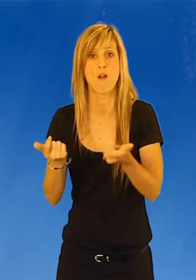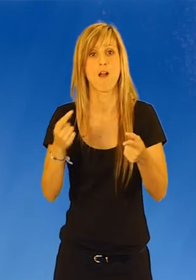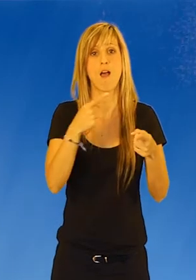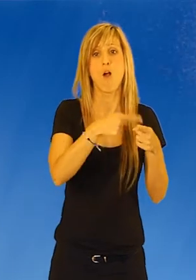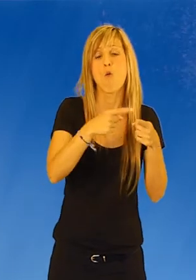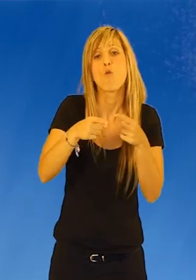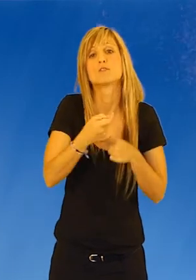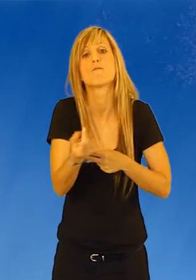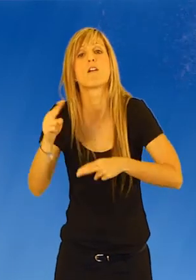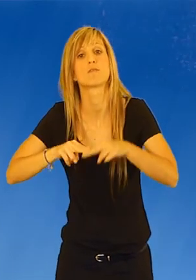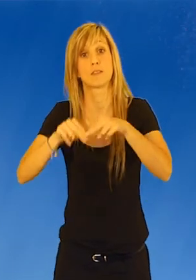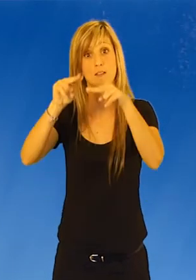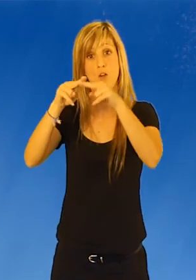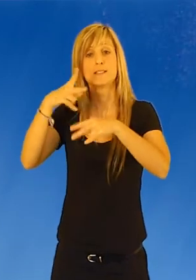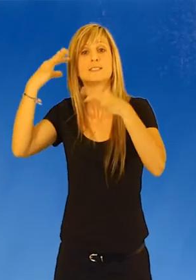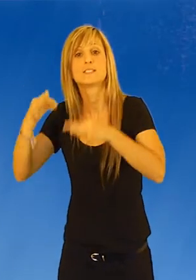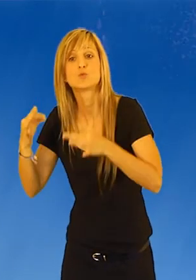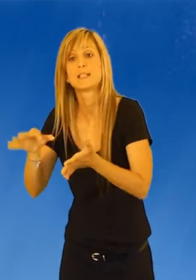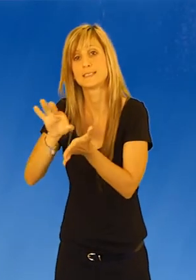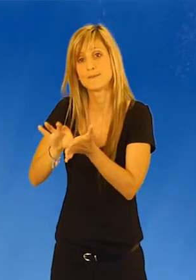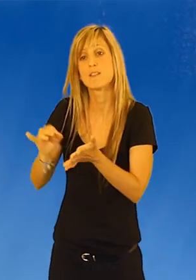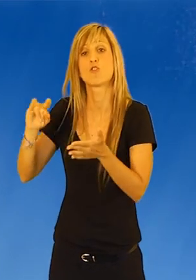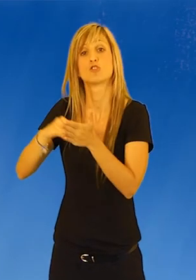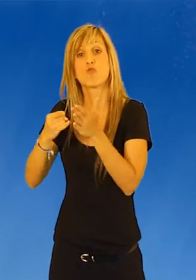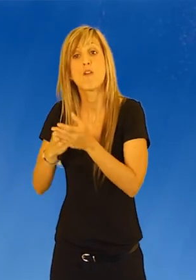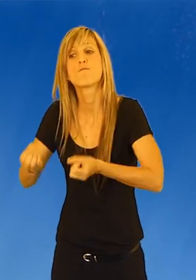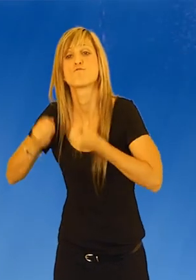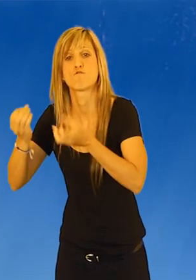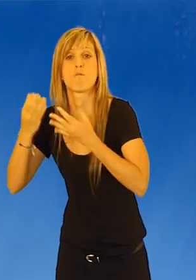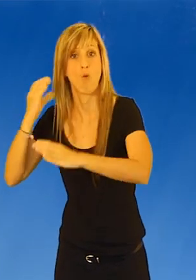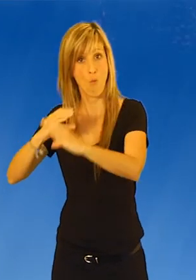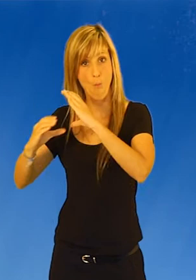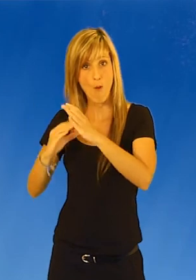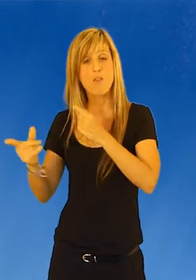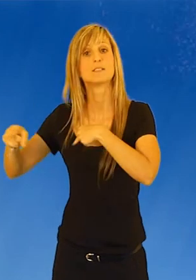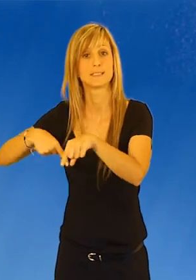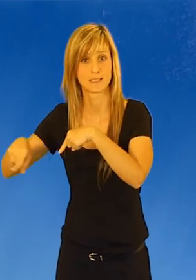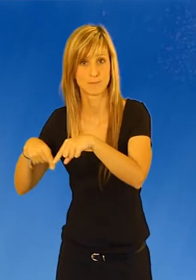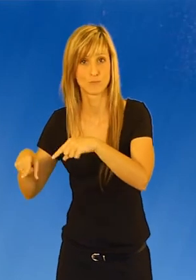equipamientos, infraestructuras, seguridad, servicios, tecnologías de la información y la comunicación y transportes.